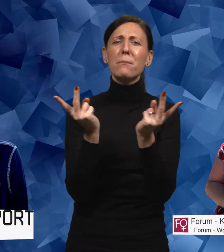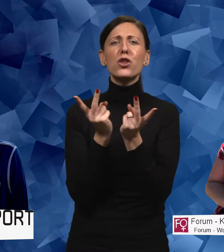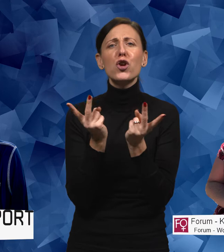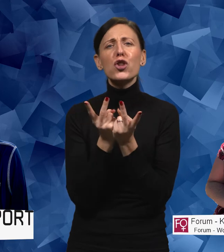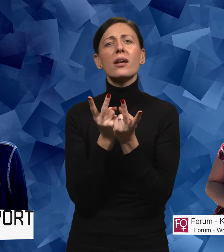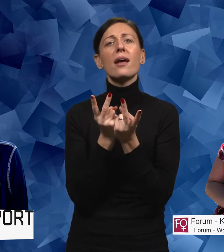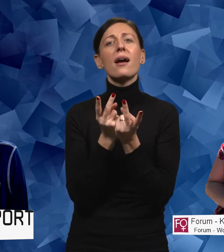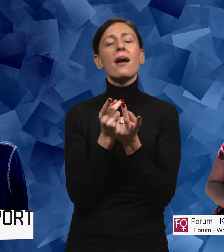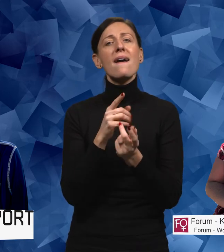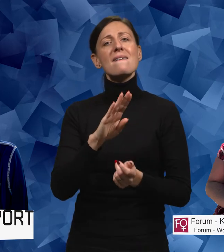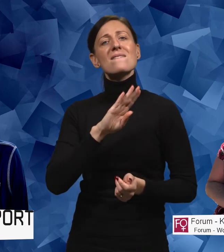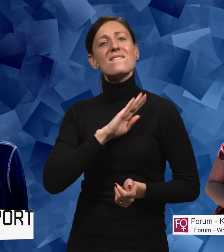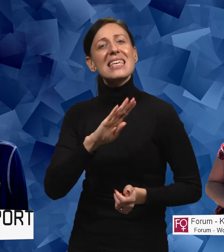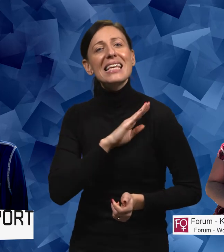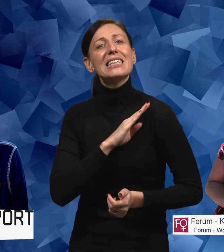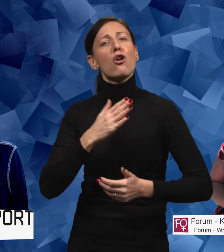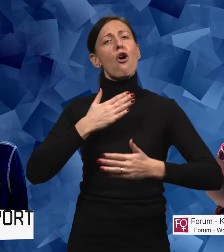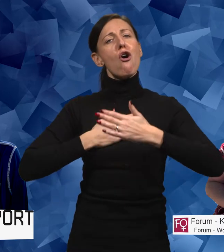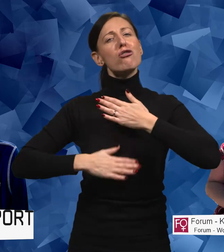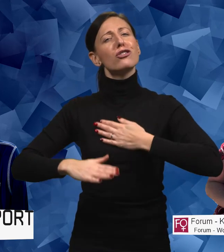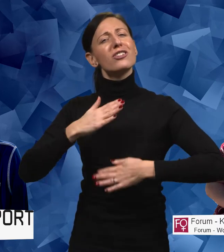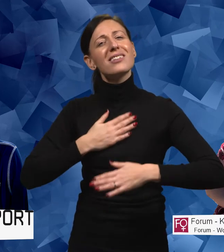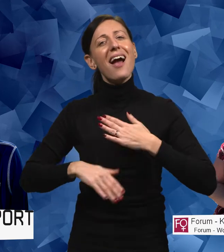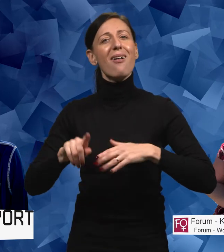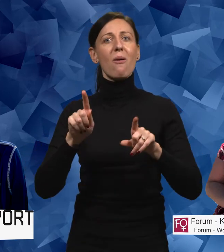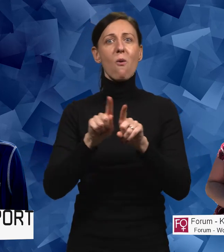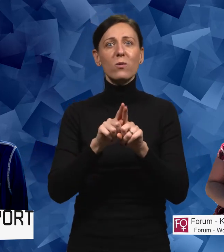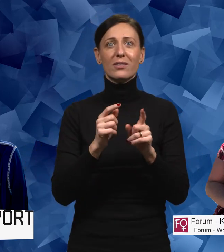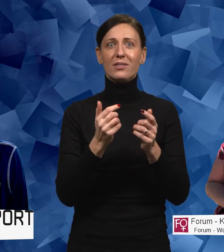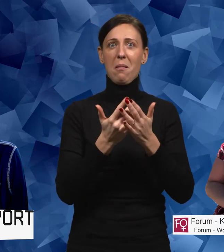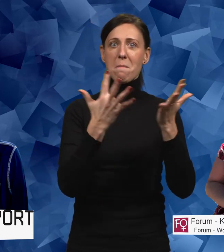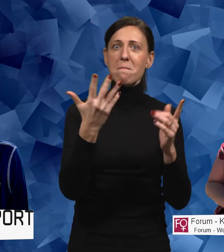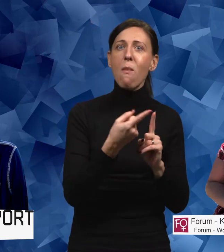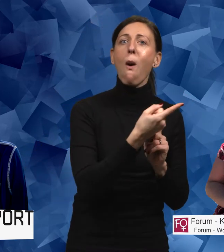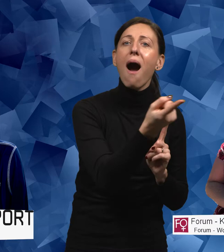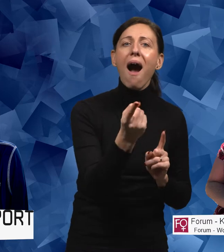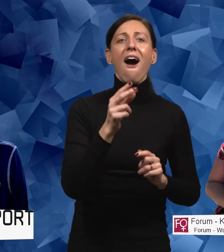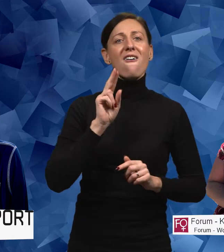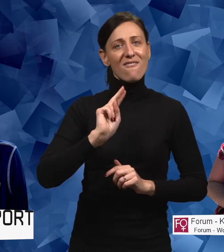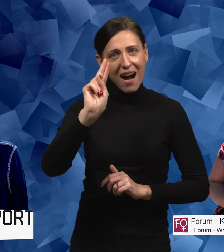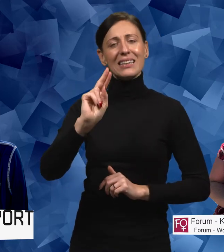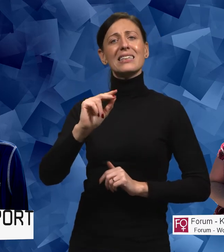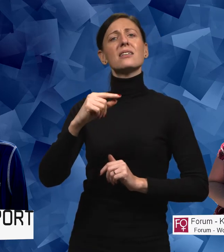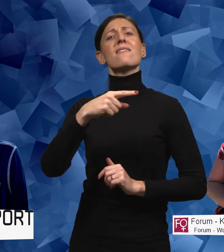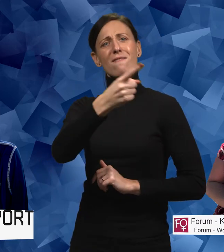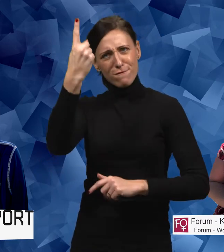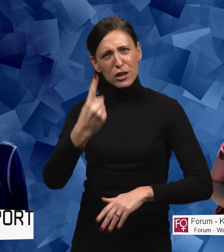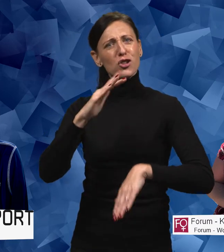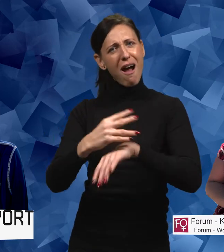naturligtvis att det finns hos många en önskan om att faktiskt få bli sedd som en